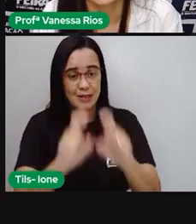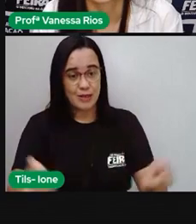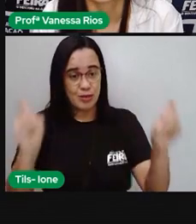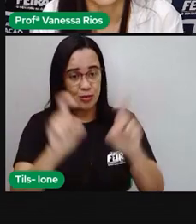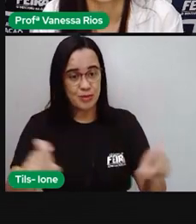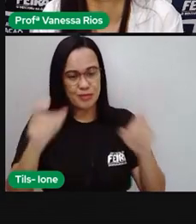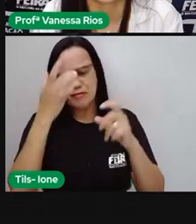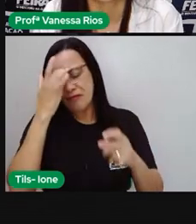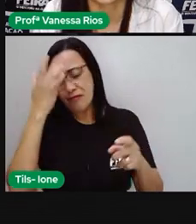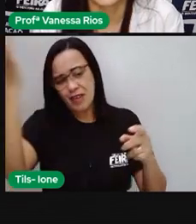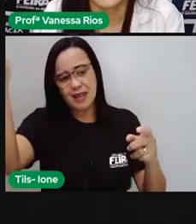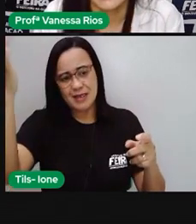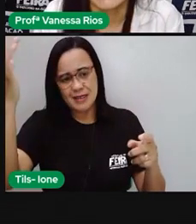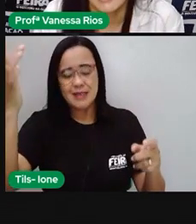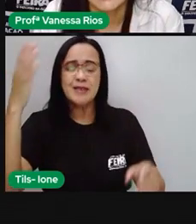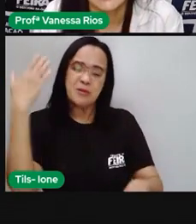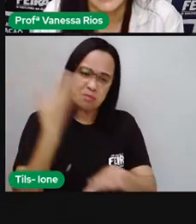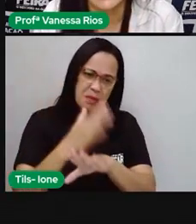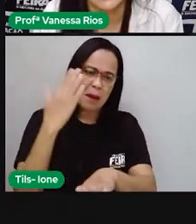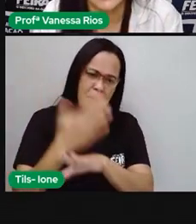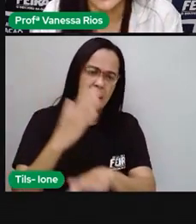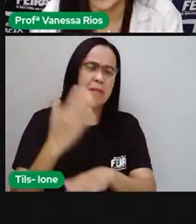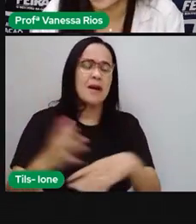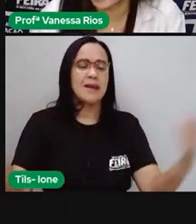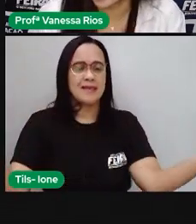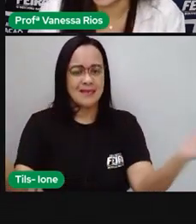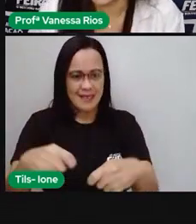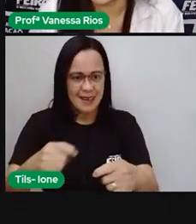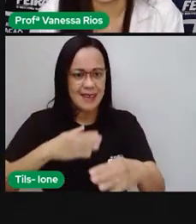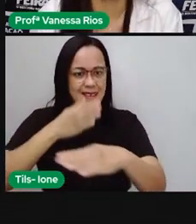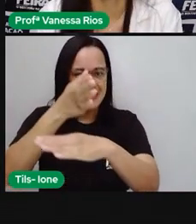fácil, mais prática, né? Ter esse acesso.